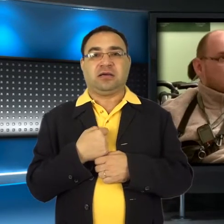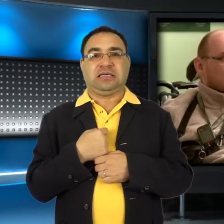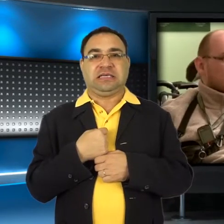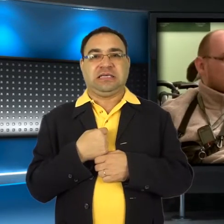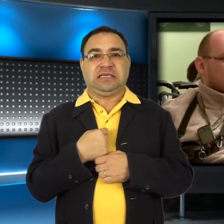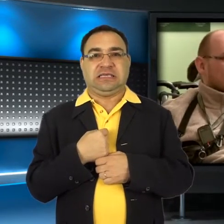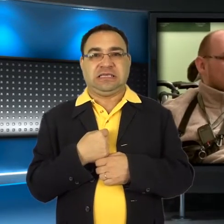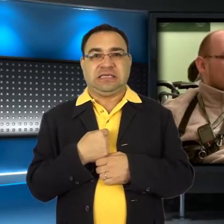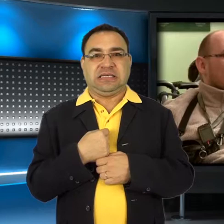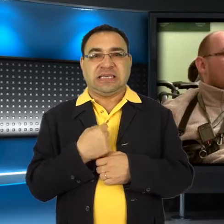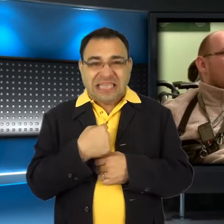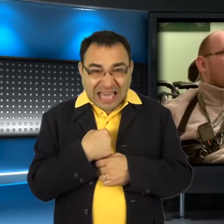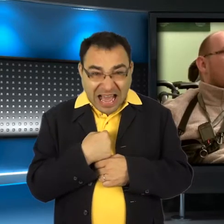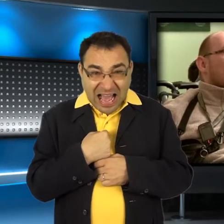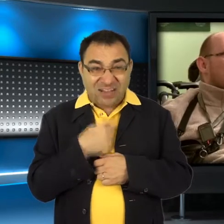Boże,